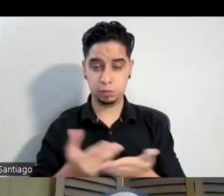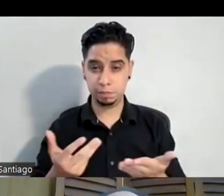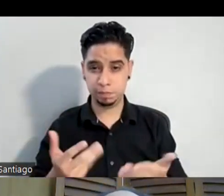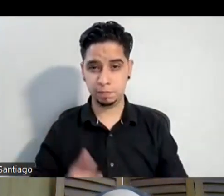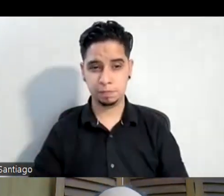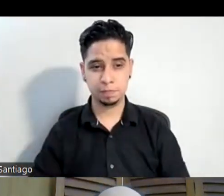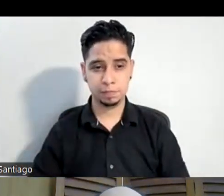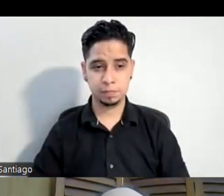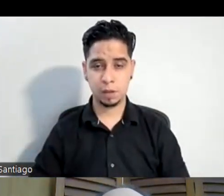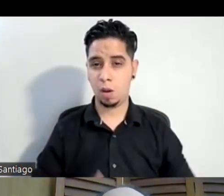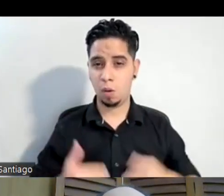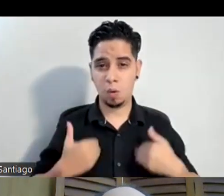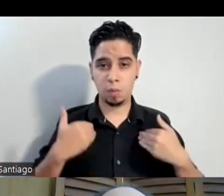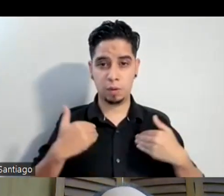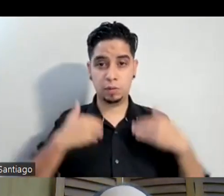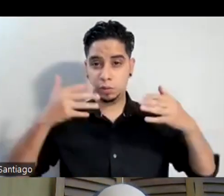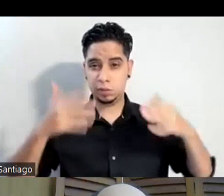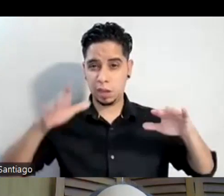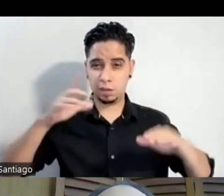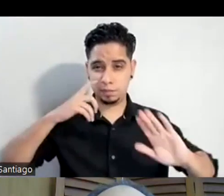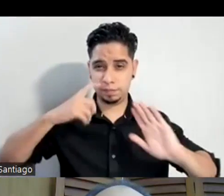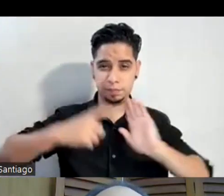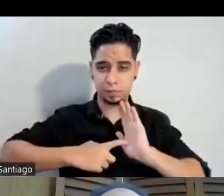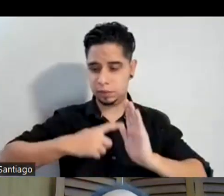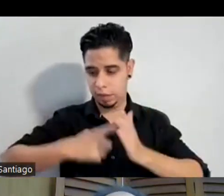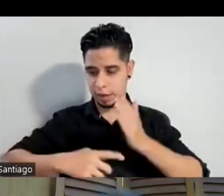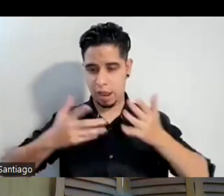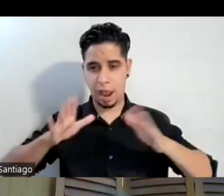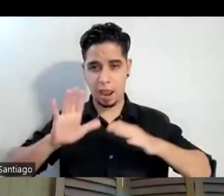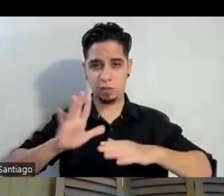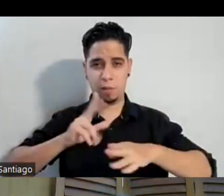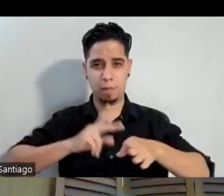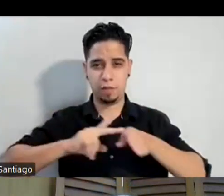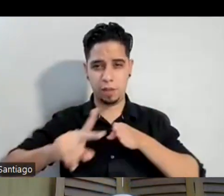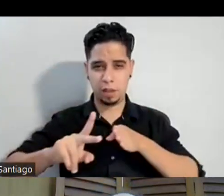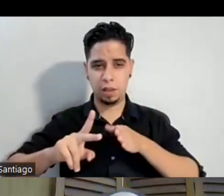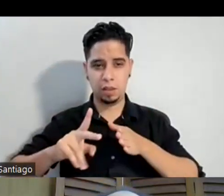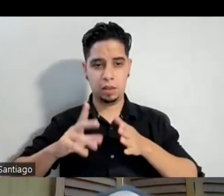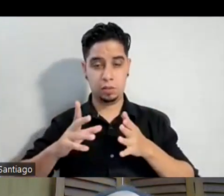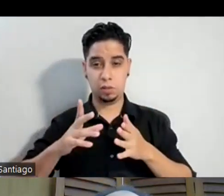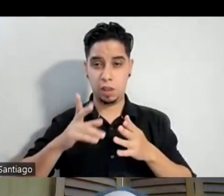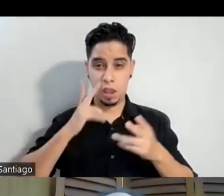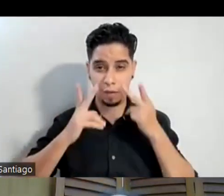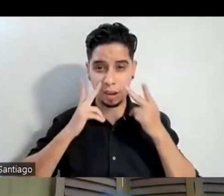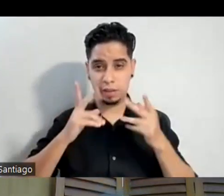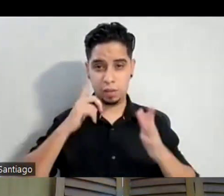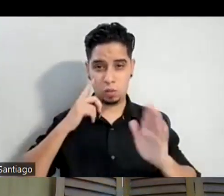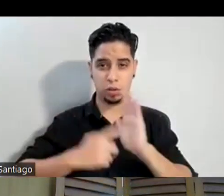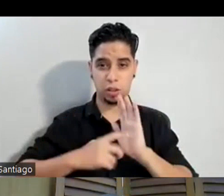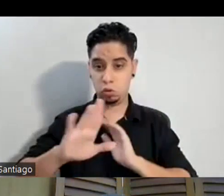jovencito lo veía como algo profesional y eso como que se ve en tu trabajo además de que hay